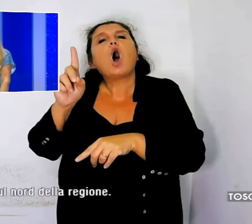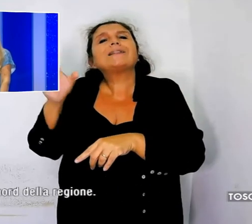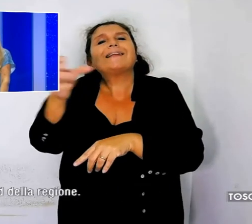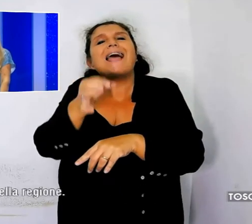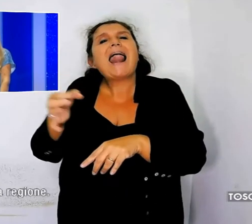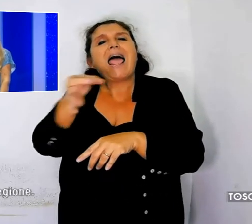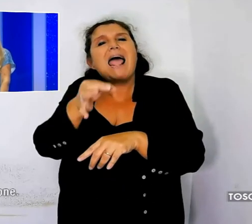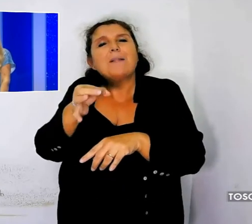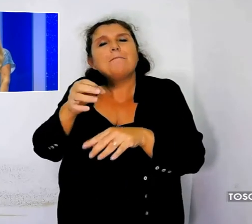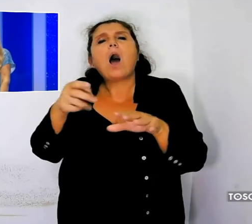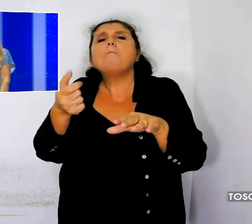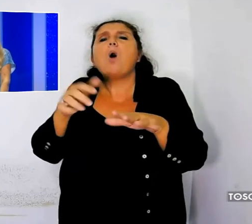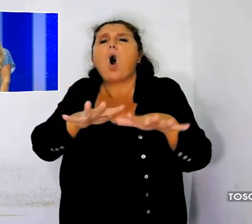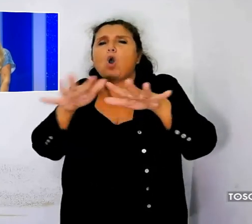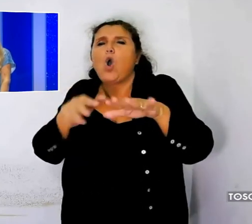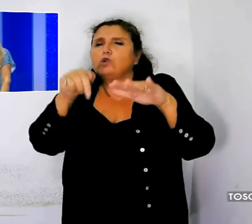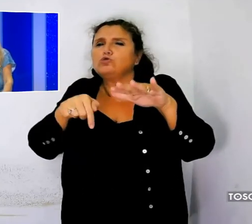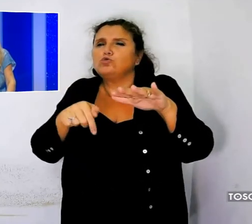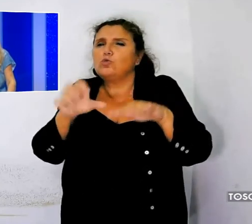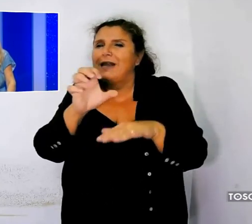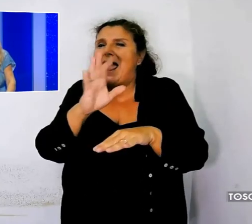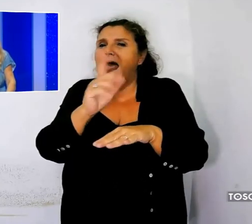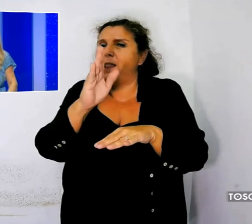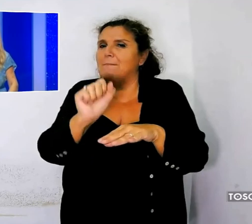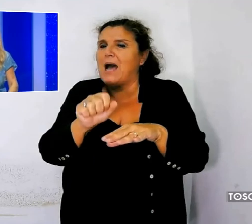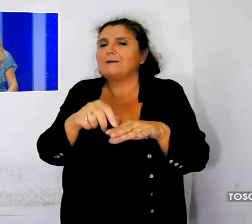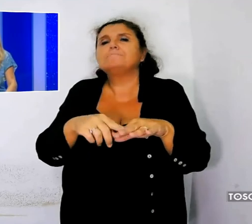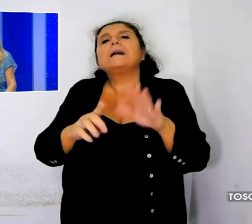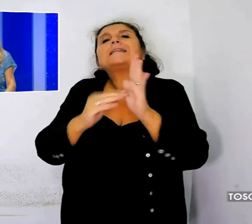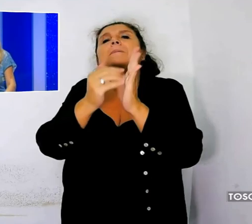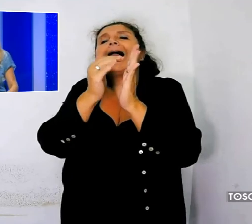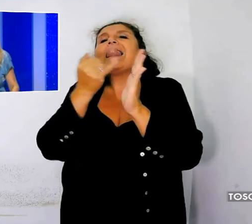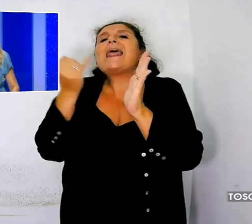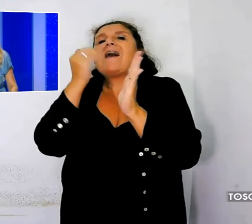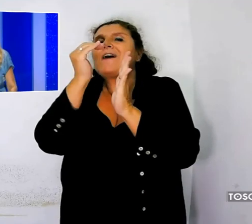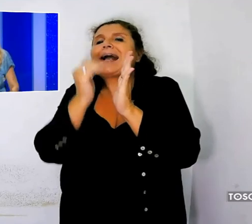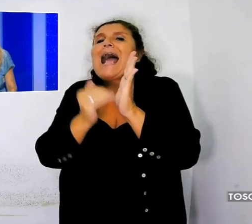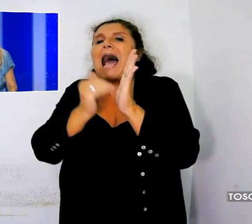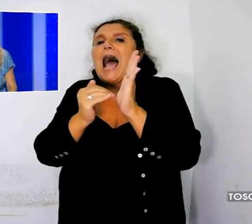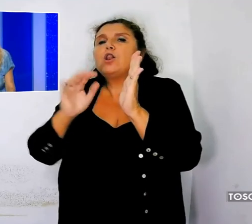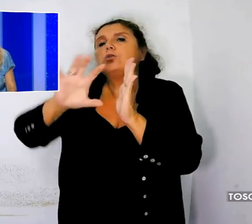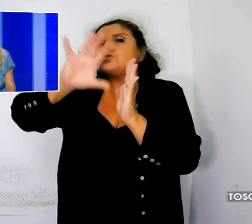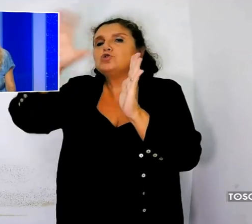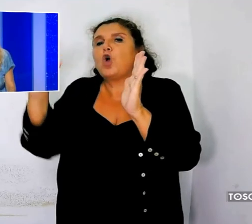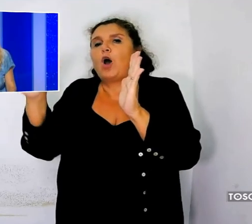sud. E per quanto riguarda le temperature, in lieve calo però sul nord della regione.